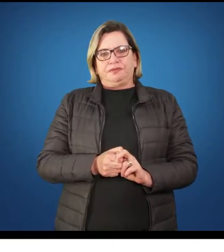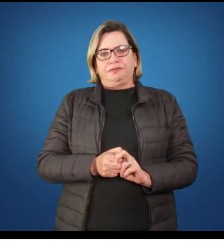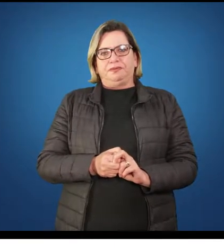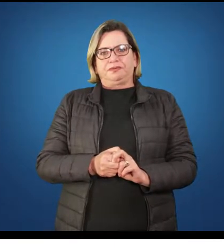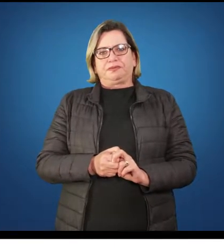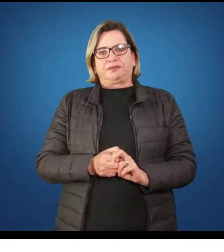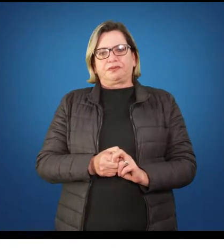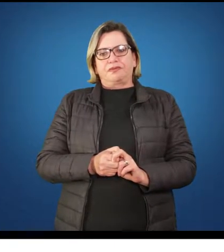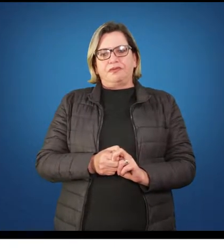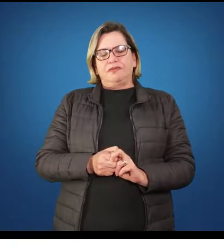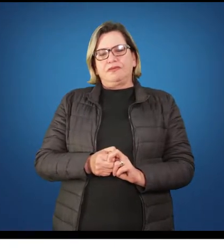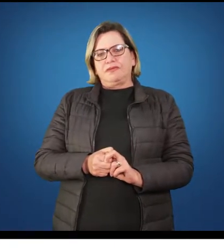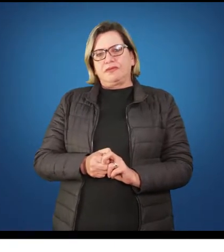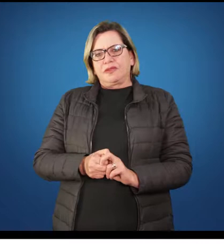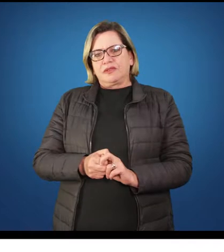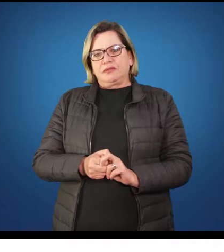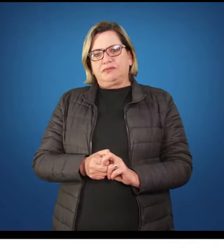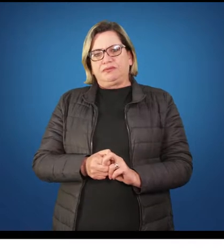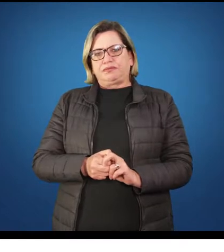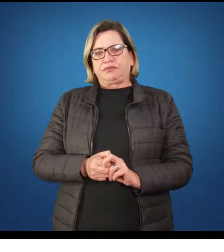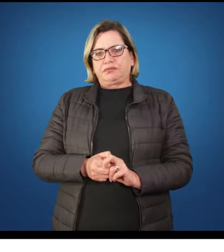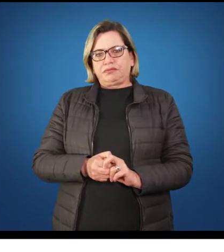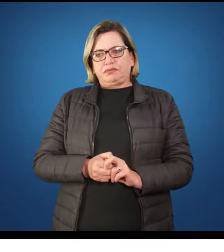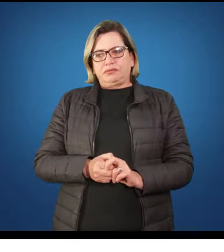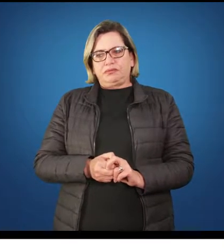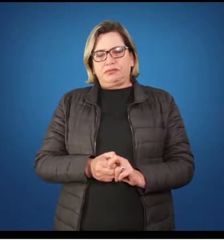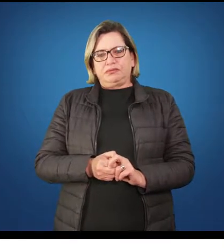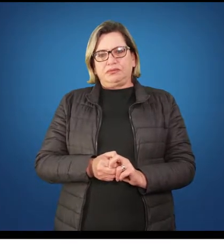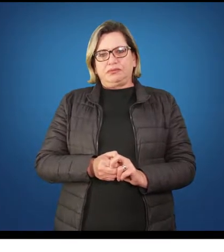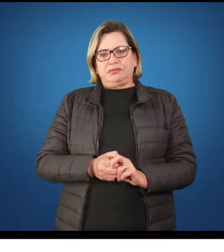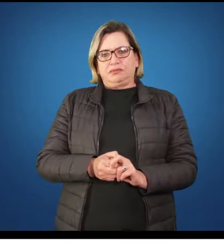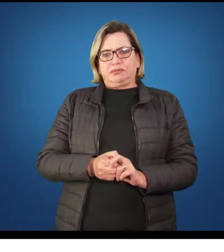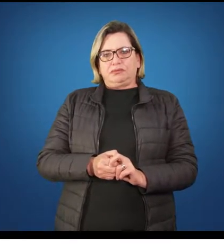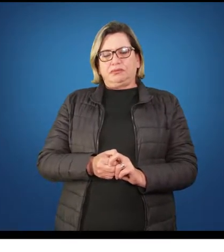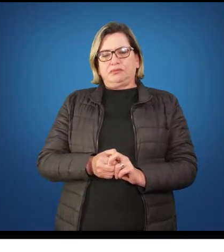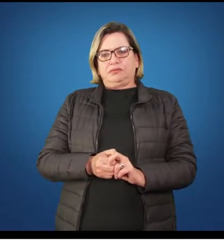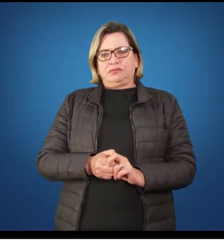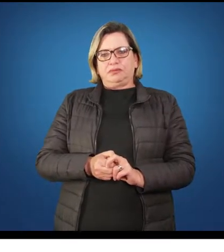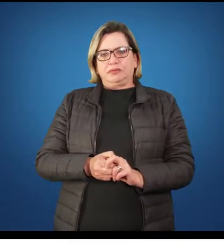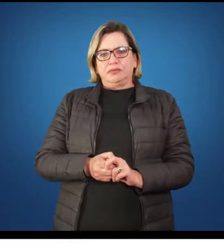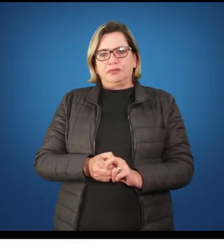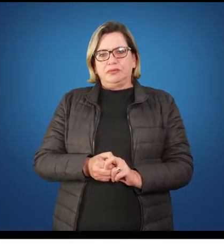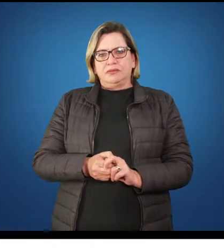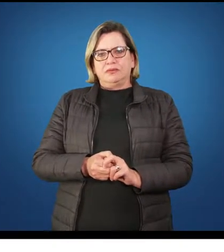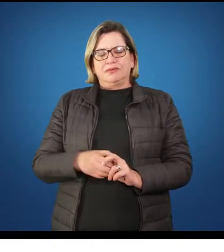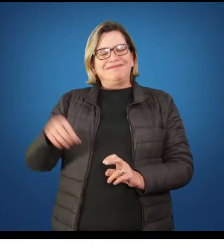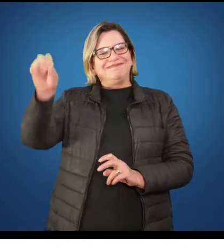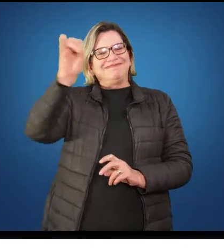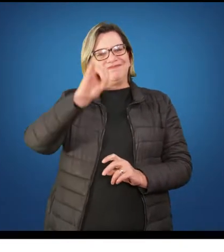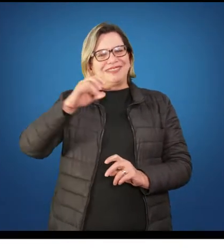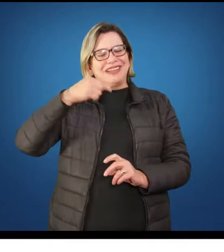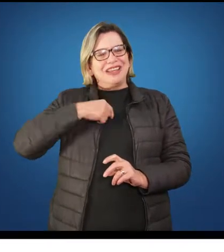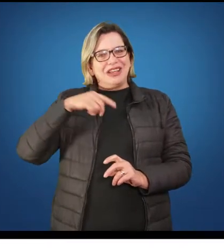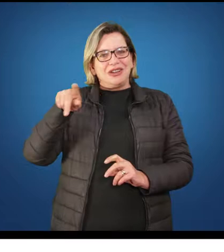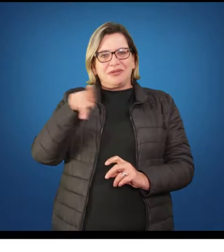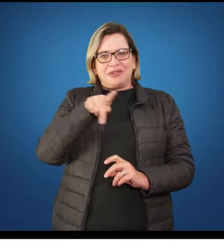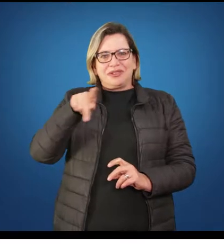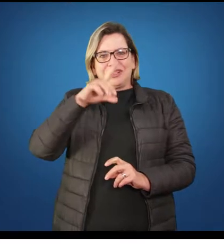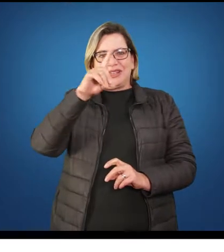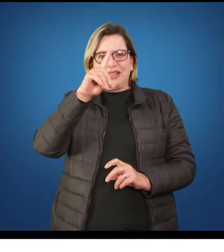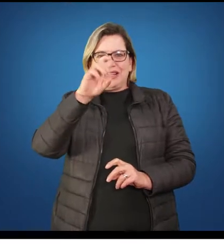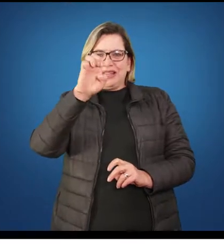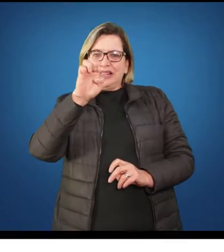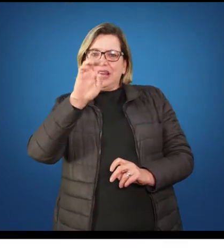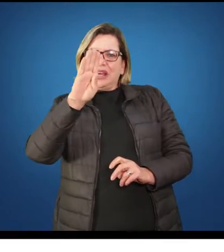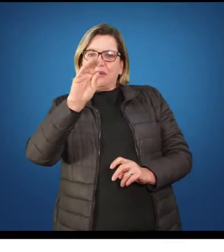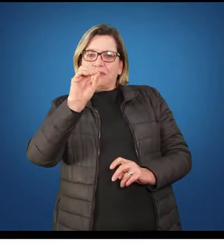a adolescência com a educação física. Talvez vocês já tenham se pego falando, por